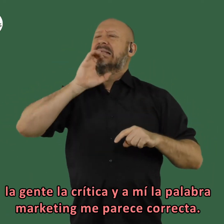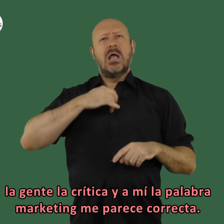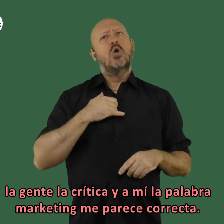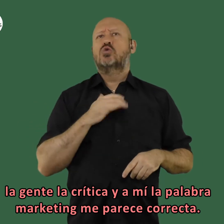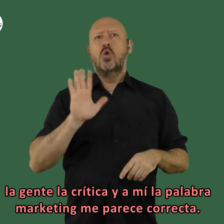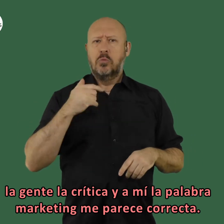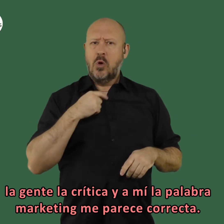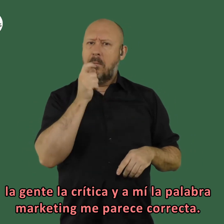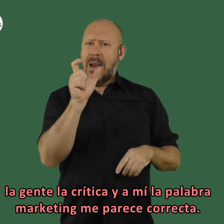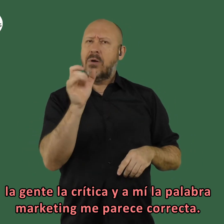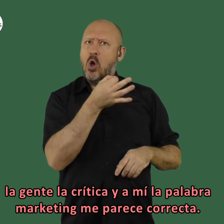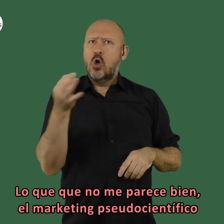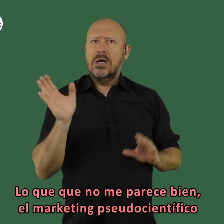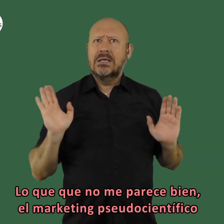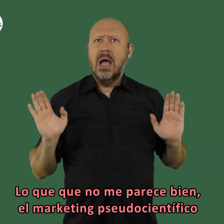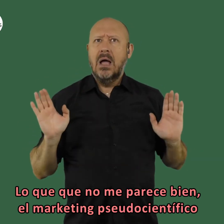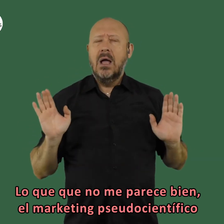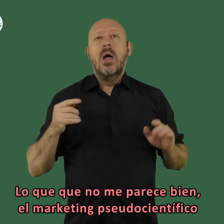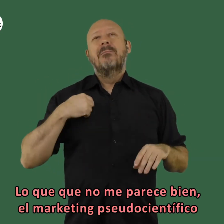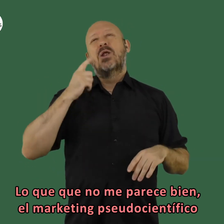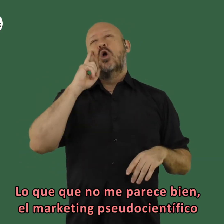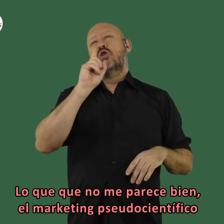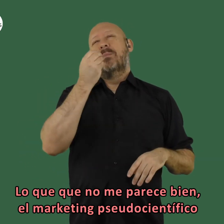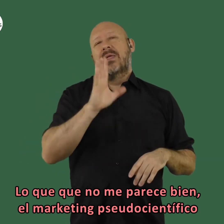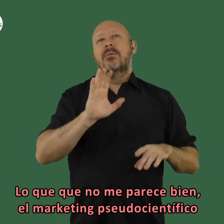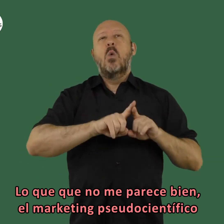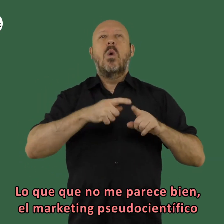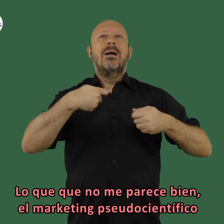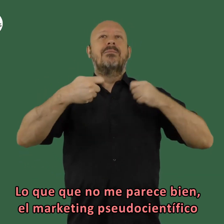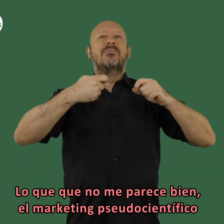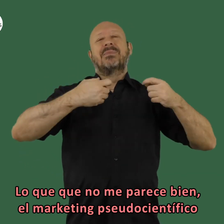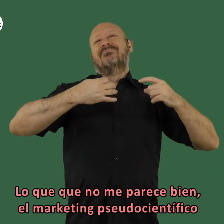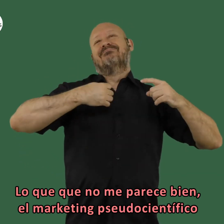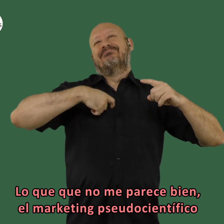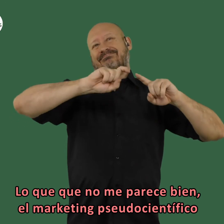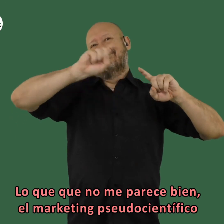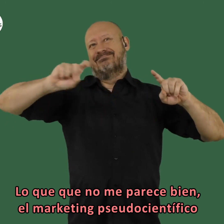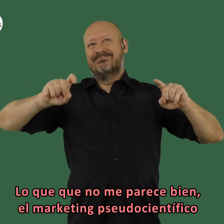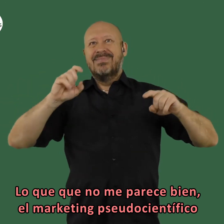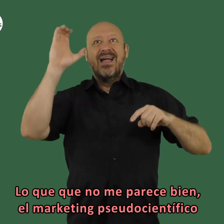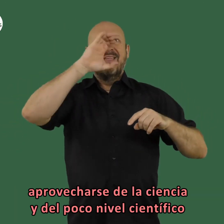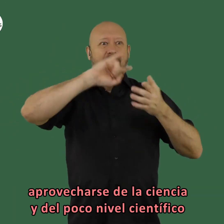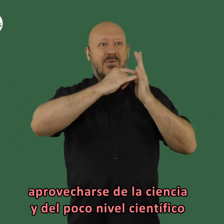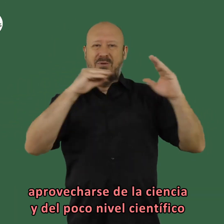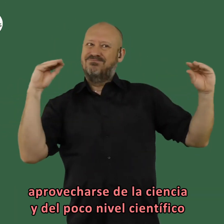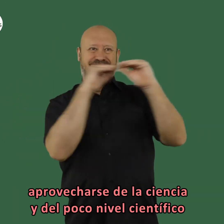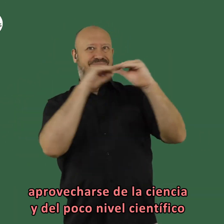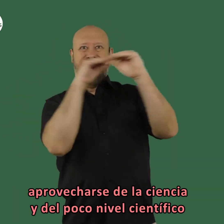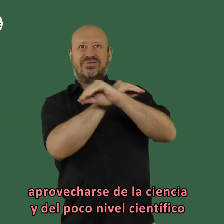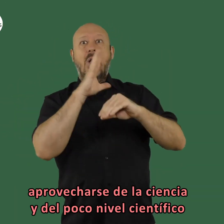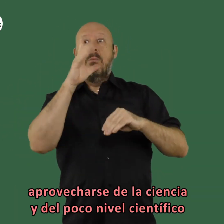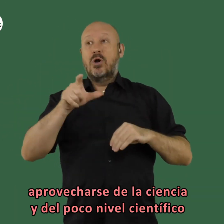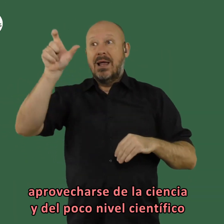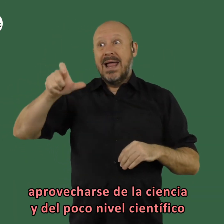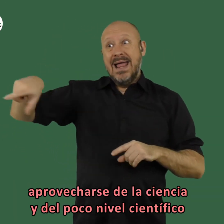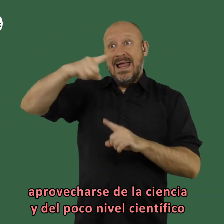y a mí la palabra marketing me parece correcta lo que lo que no me parece bien es el marketing pseudo científico aprovecharse de la ciencia